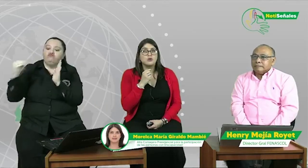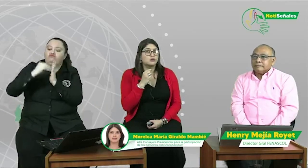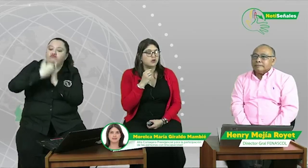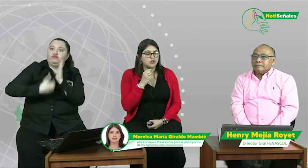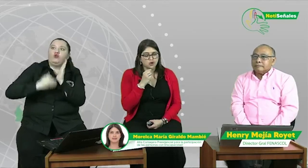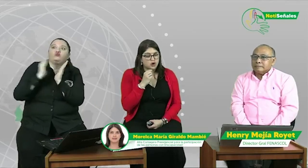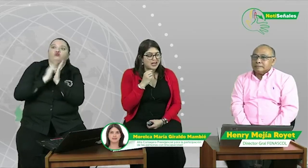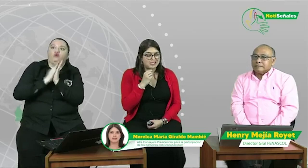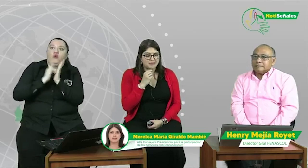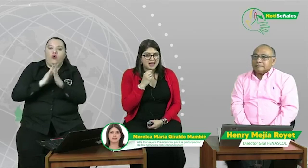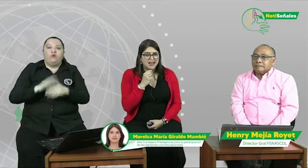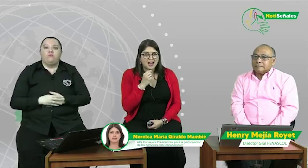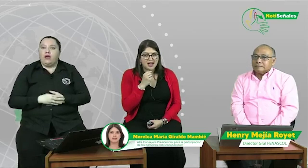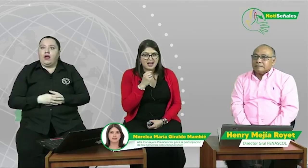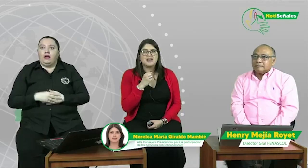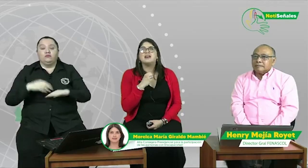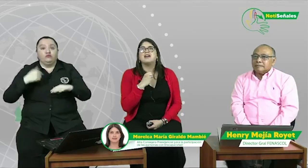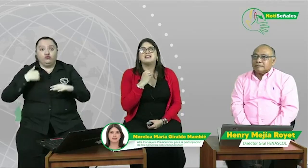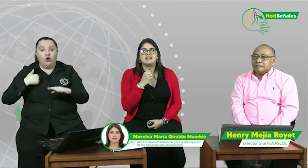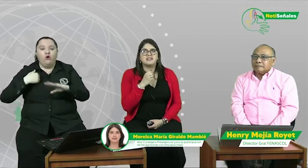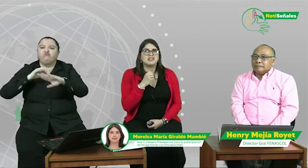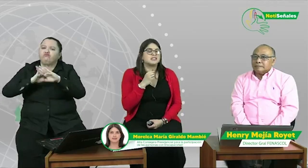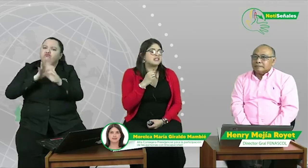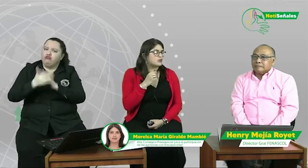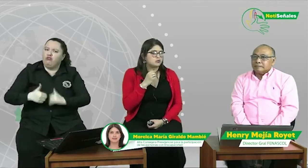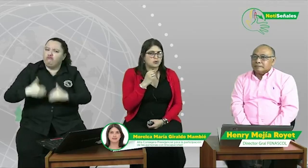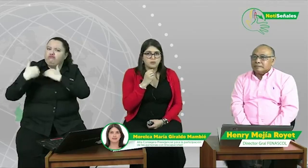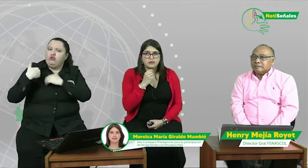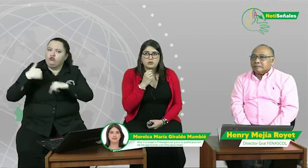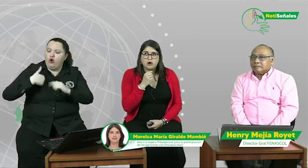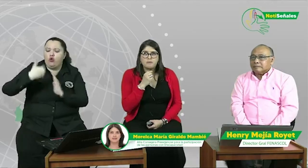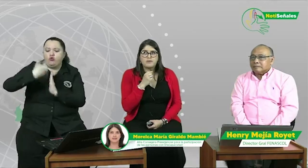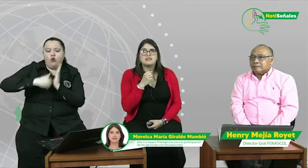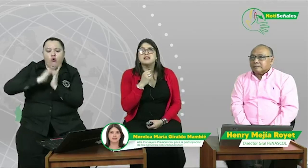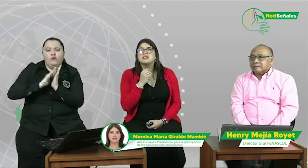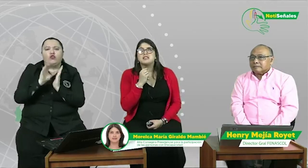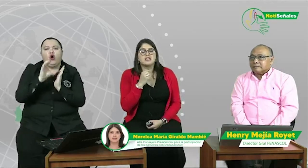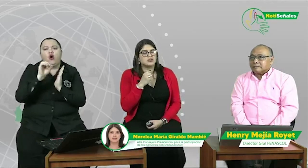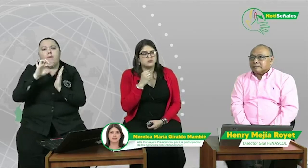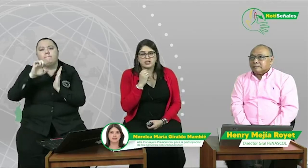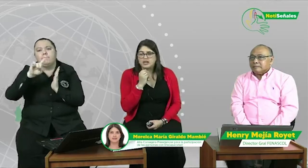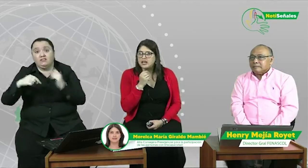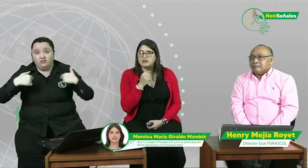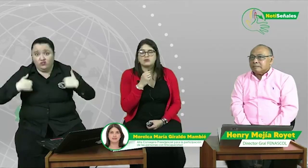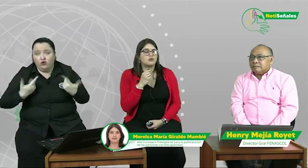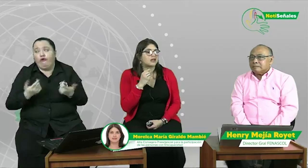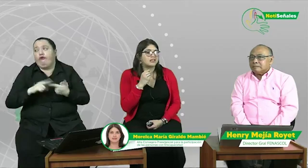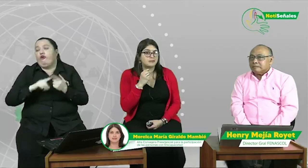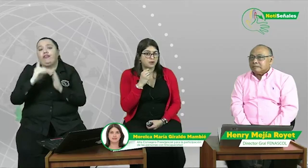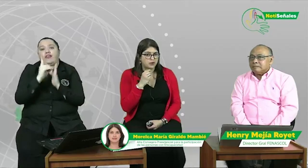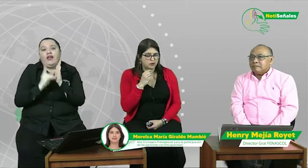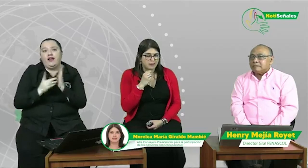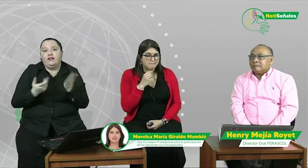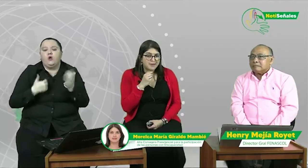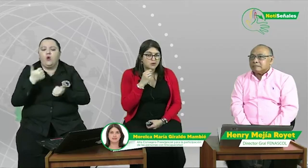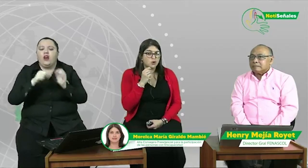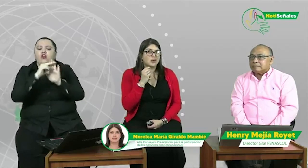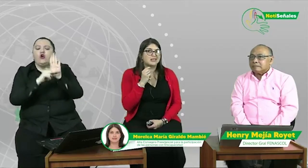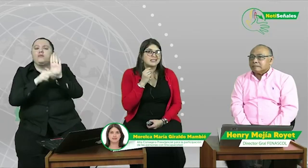soy llamada a decir si es un documento COMPES si es un decreto qué tipo de norma pero lo que sí